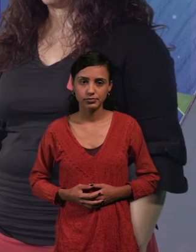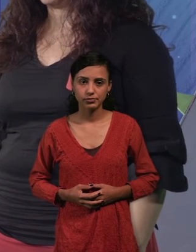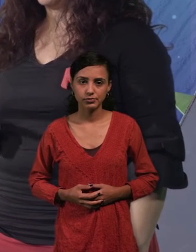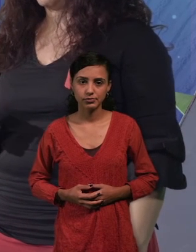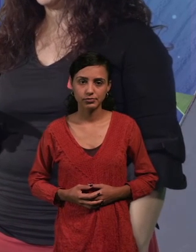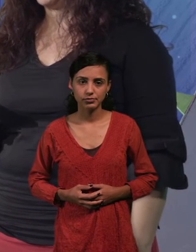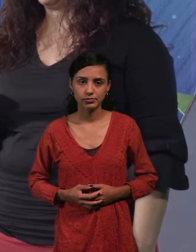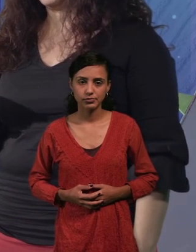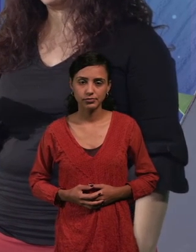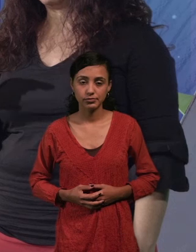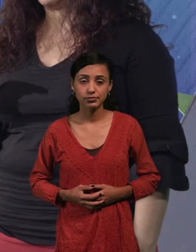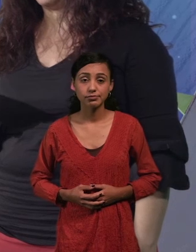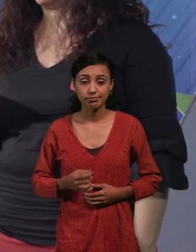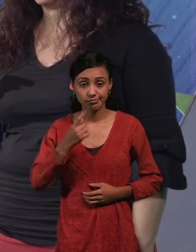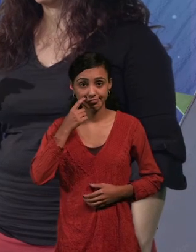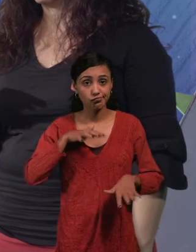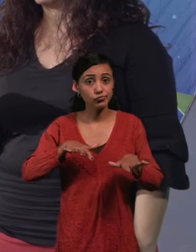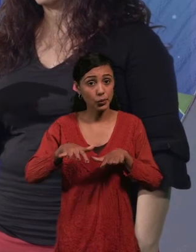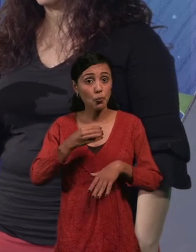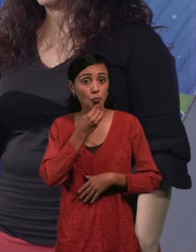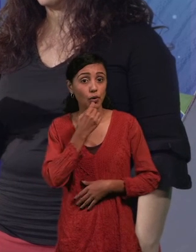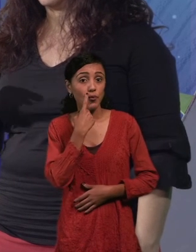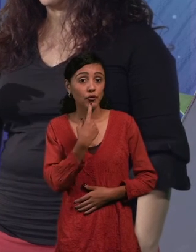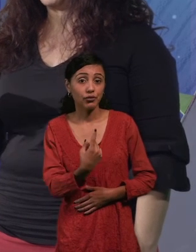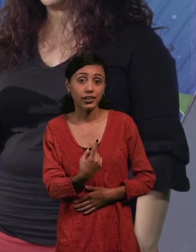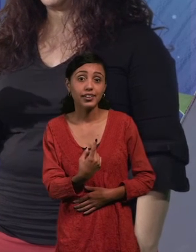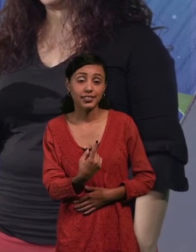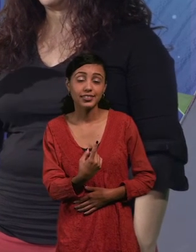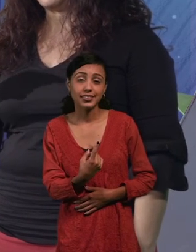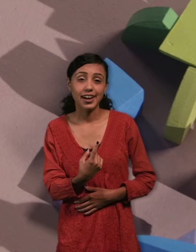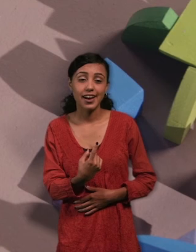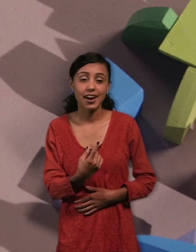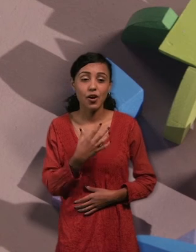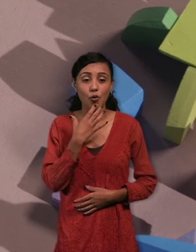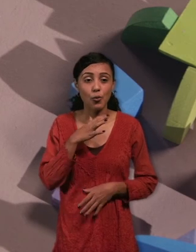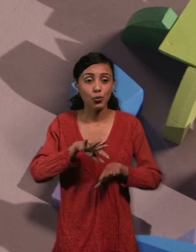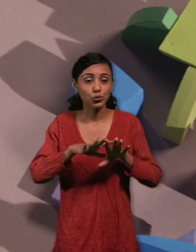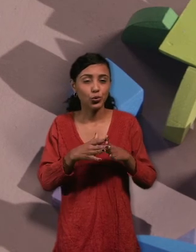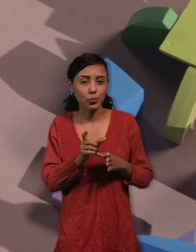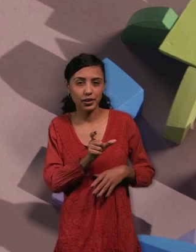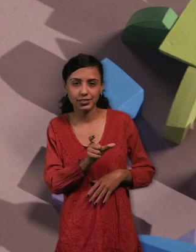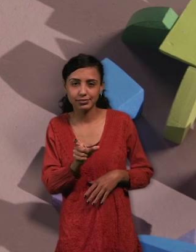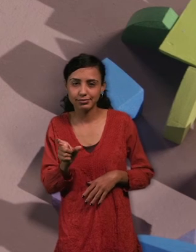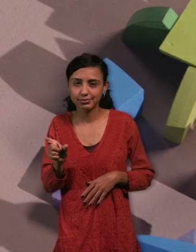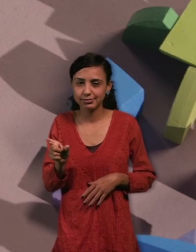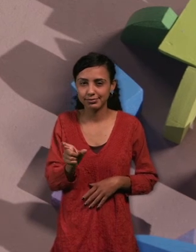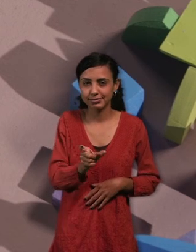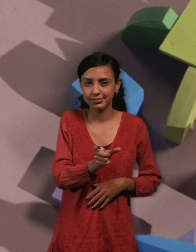Con este movimiento podemos ver el comportamiento a lo largo de la regla, con sus frenos,